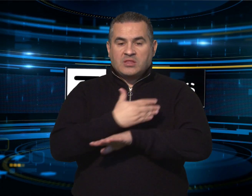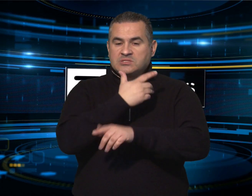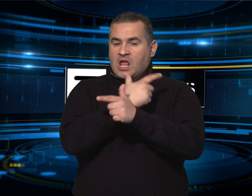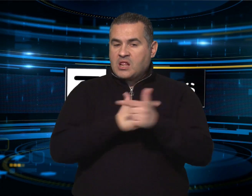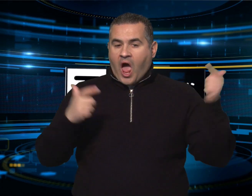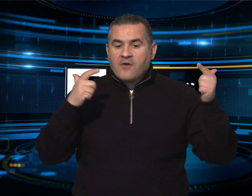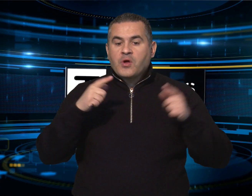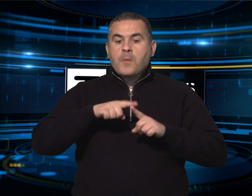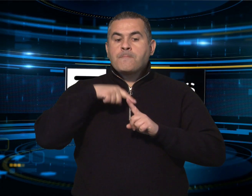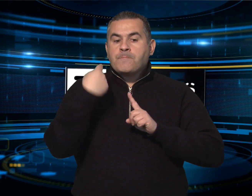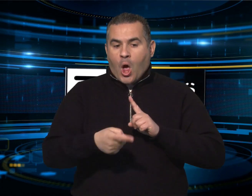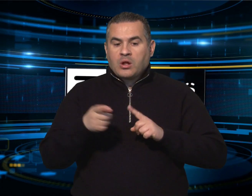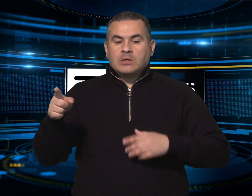accoltellato da Elia di Genova.